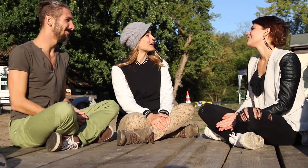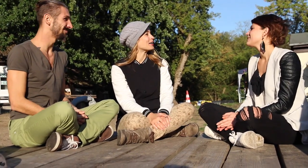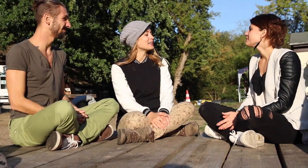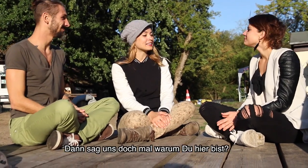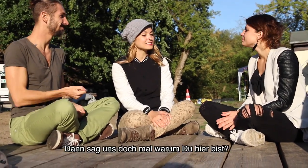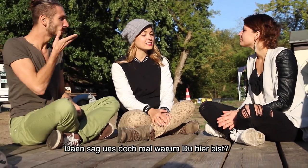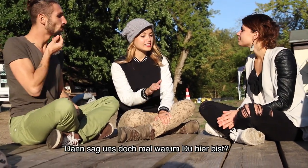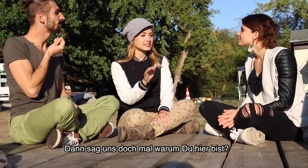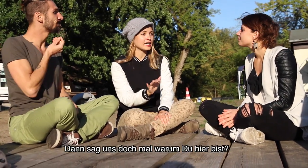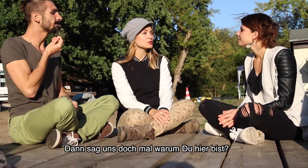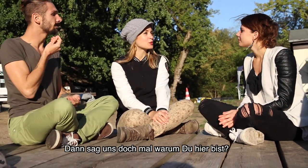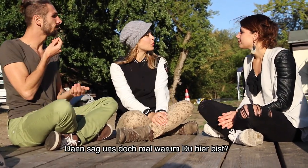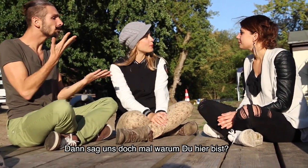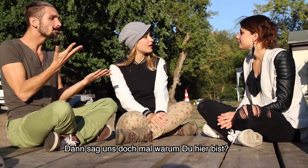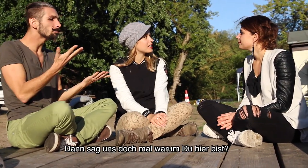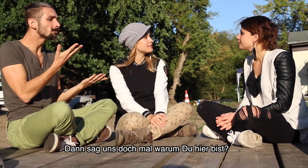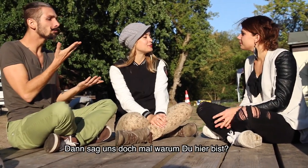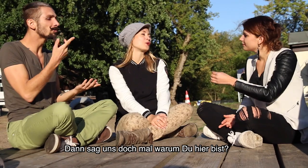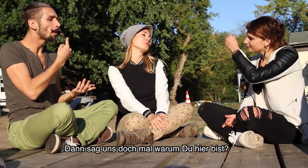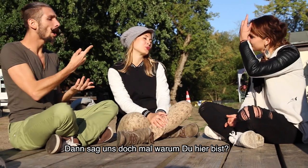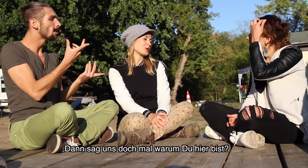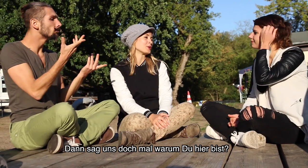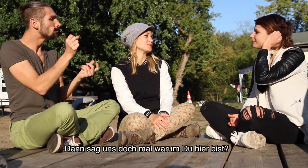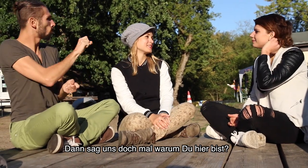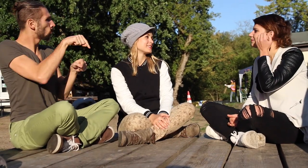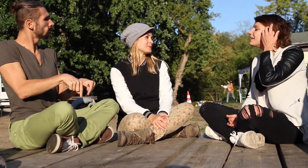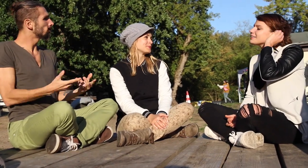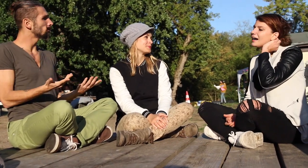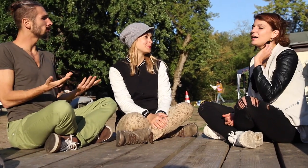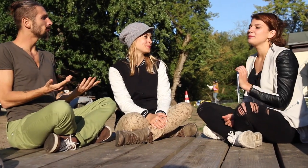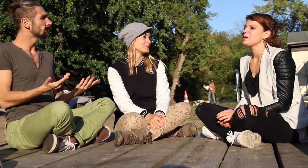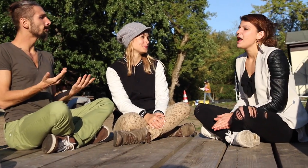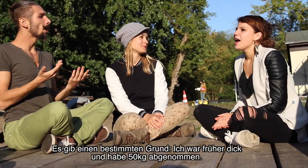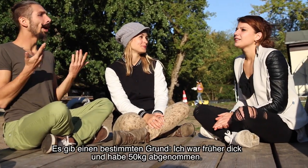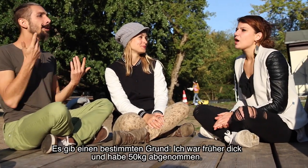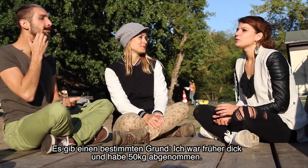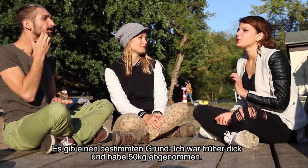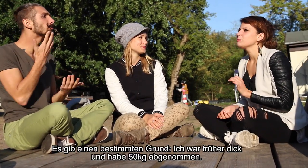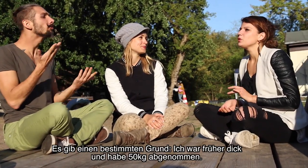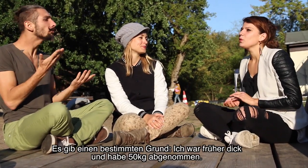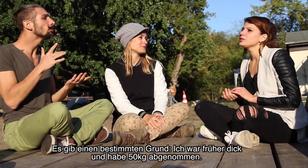Dann sag uns doch nochmal, warum du genau hier bist. Also, aus bestimmter Grund,